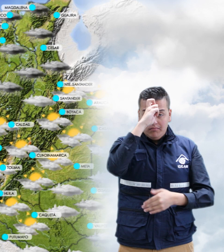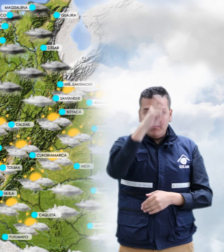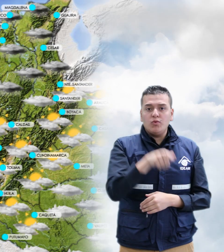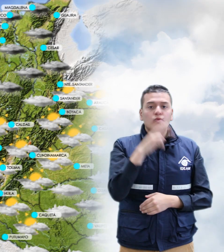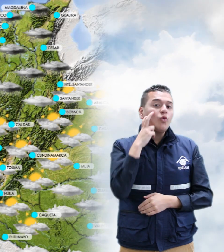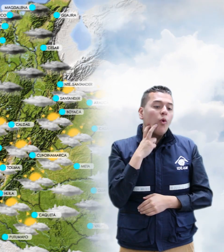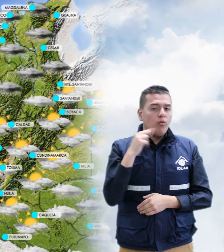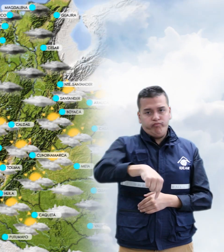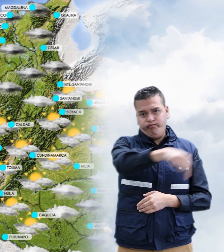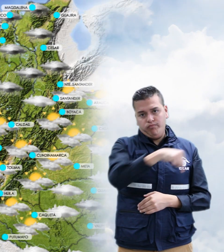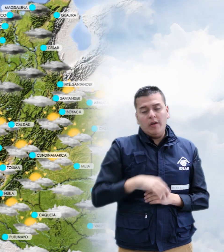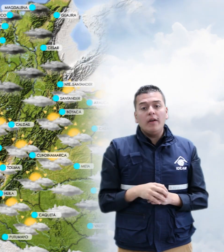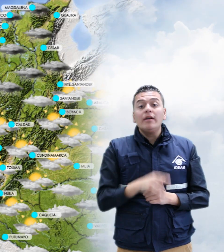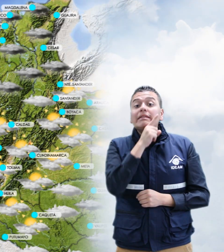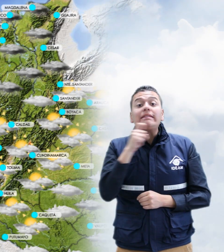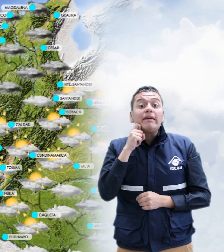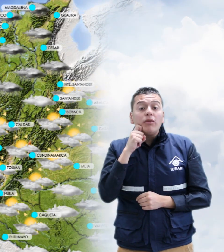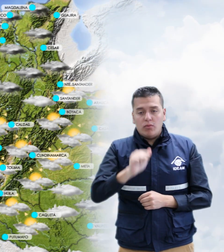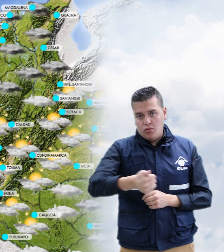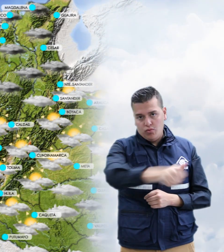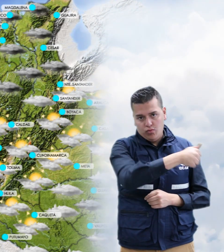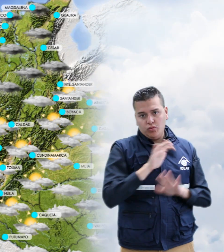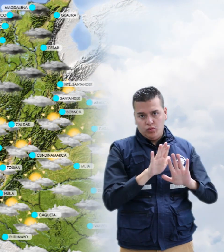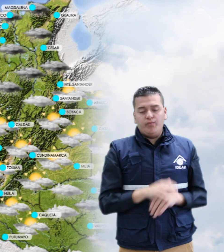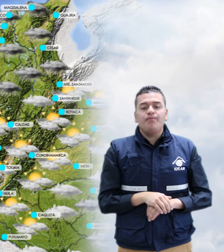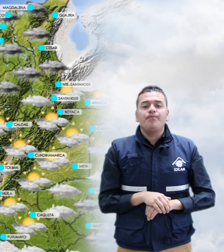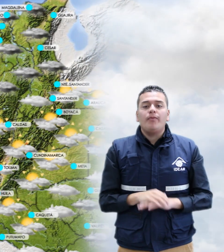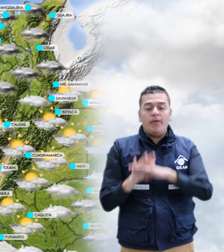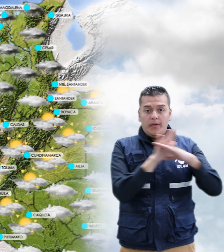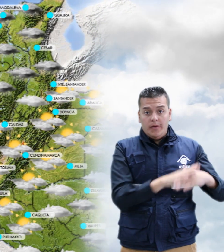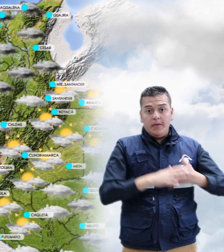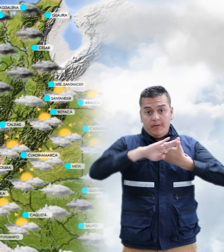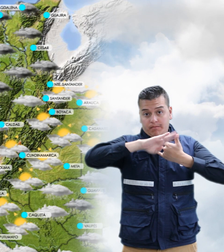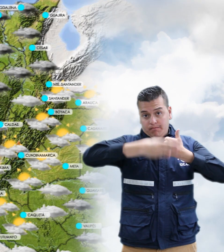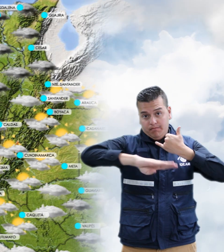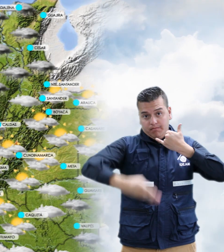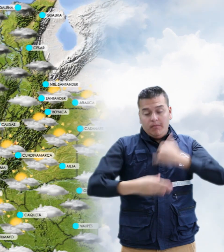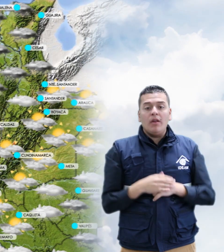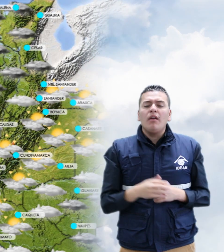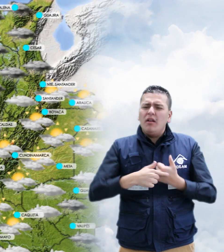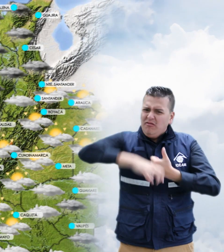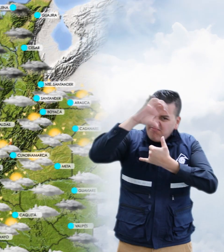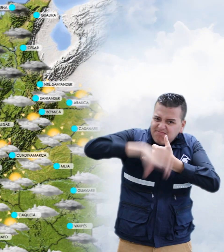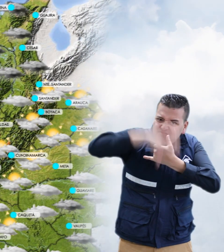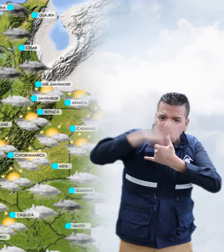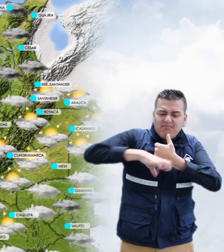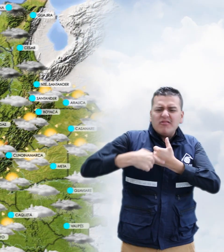Chocó y predominio de tiempo seco para el resto de la región. Sobre la región andina, se prevén que las lluvias más importantes se registren